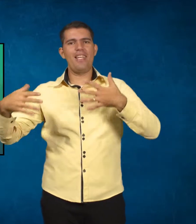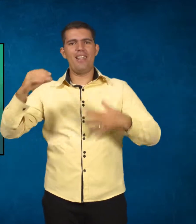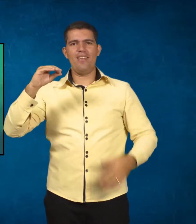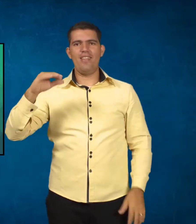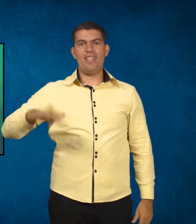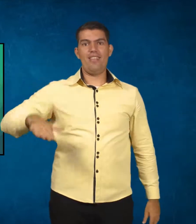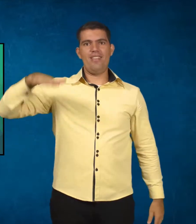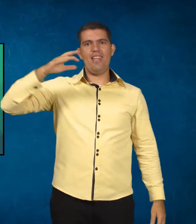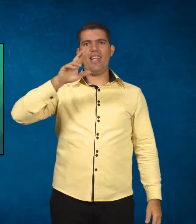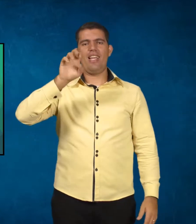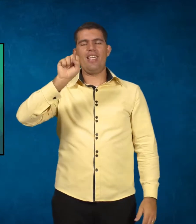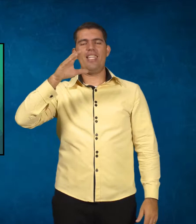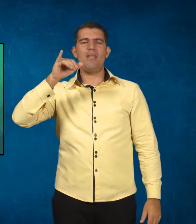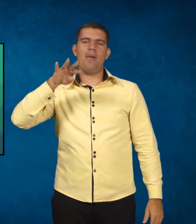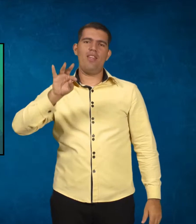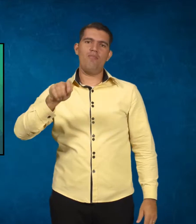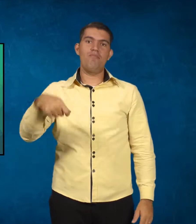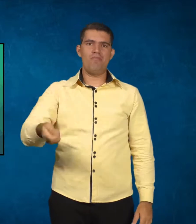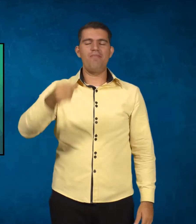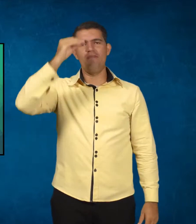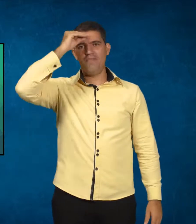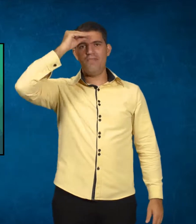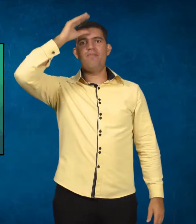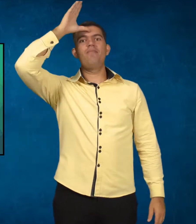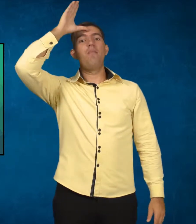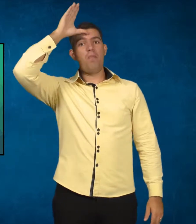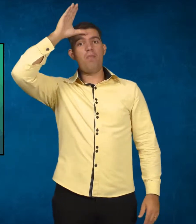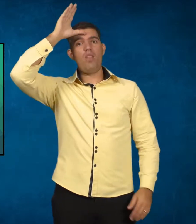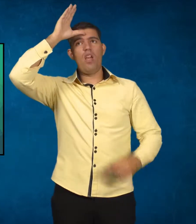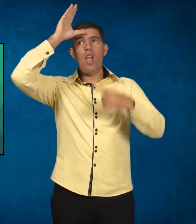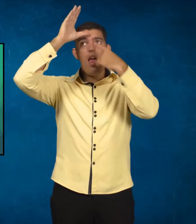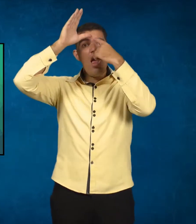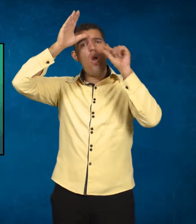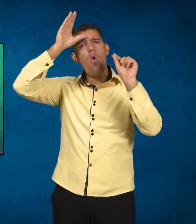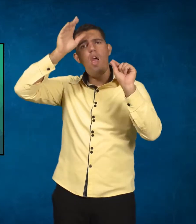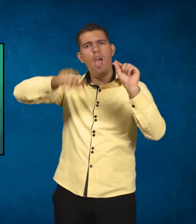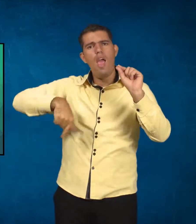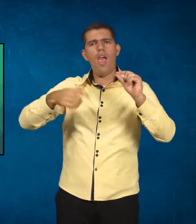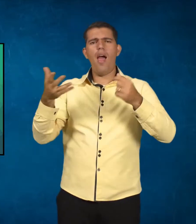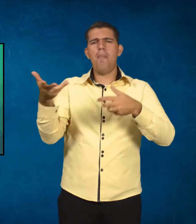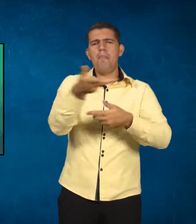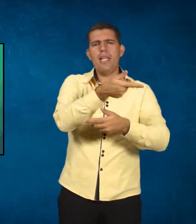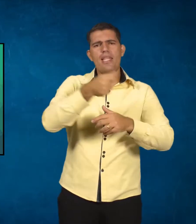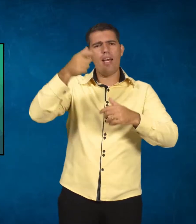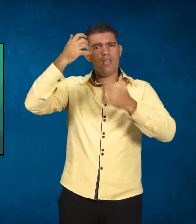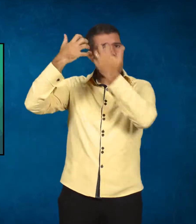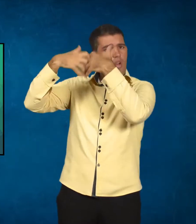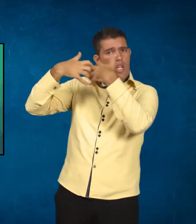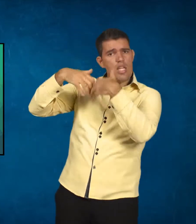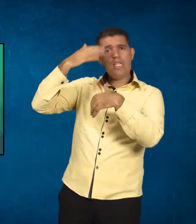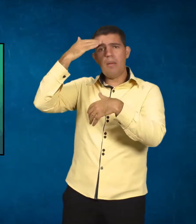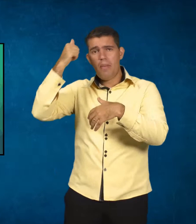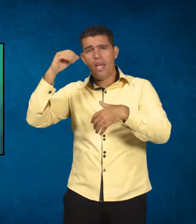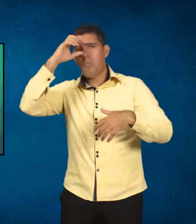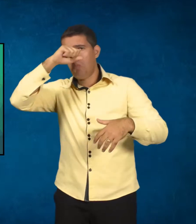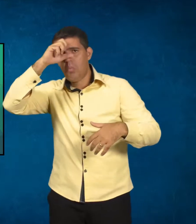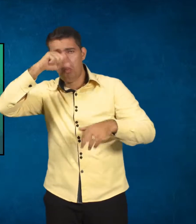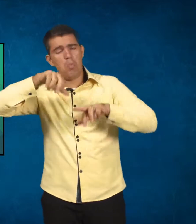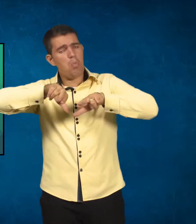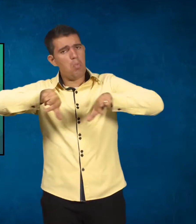o crescimento é o que? São as habilidades cognitivas, o saber, a aprendizagem, né? Para Brunner,